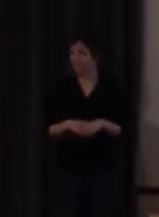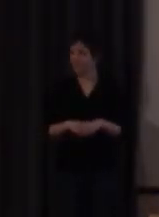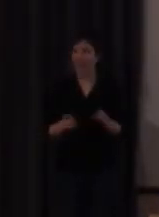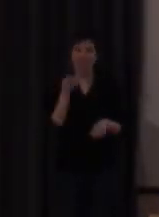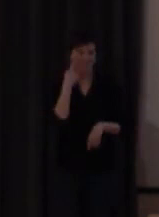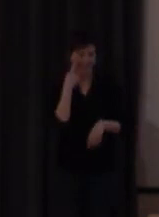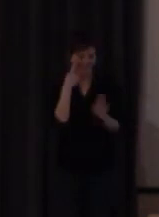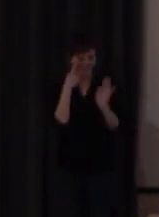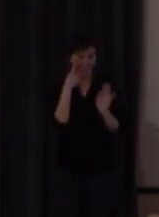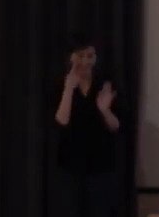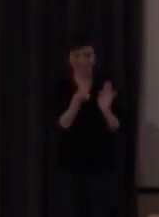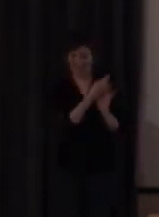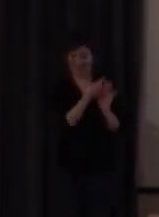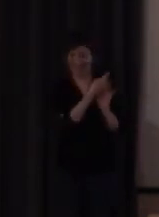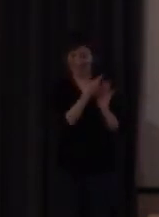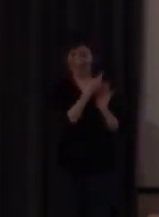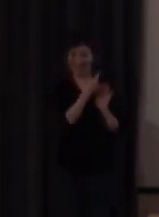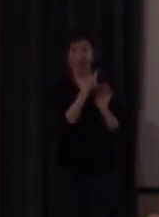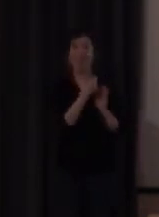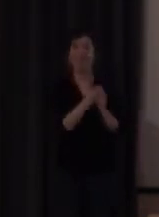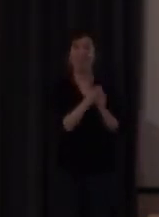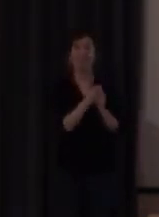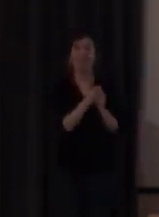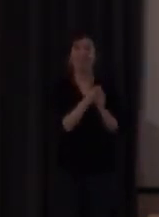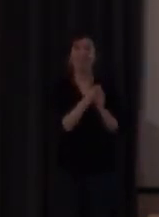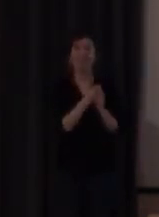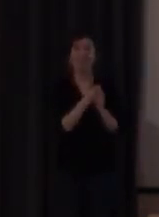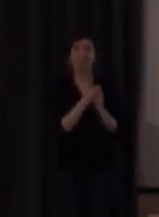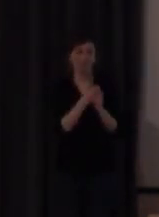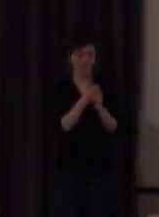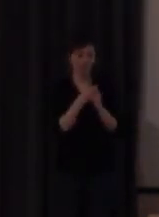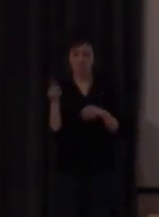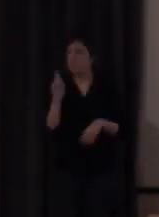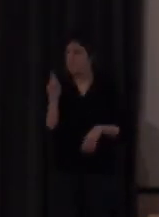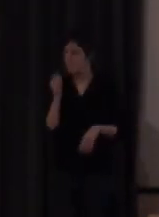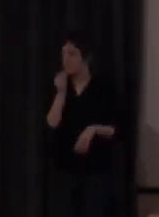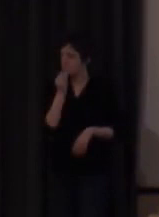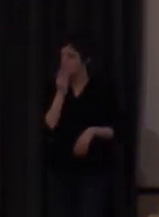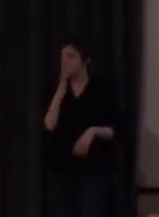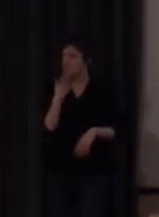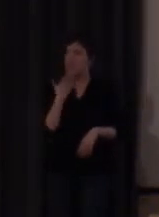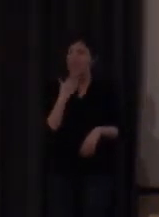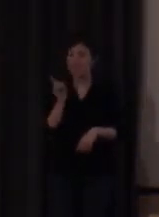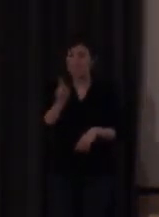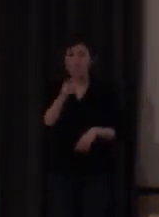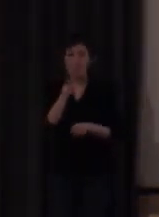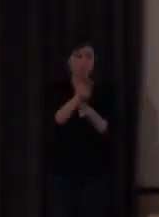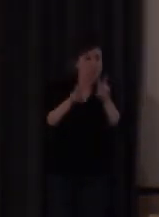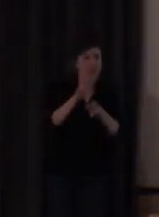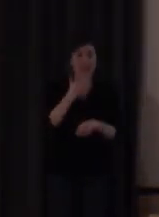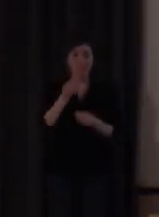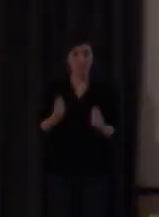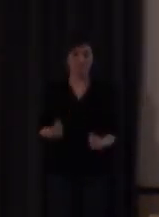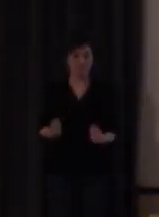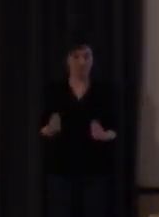fíjense ahí ya tienen algo no, no es un buen quería ver si encontraba un buen ejemplo con